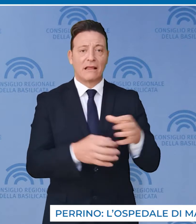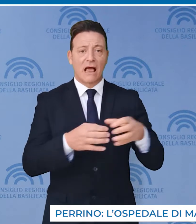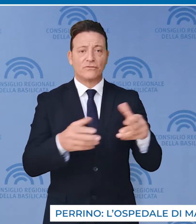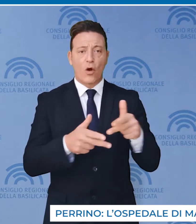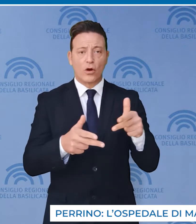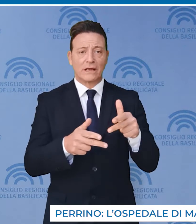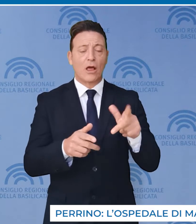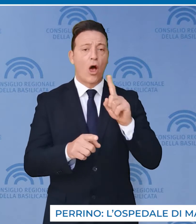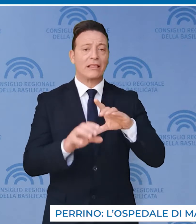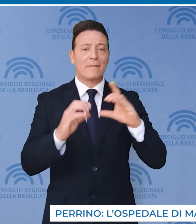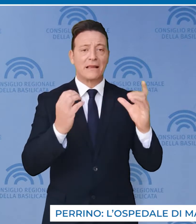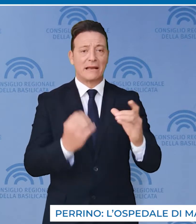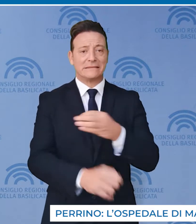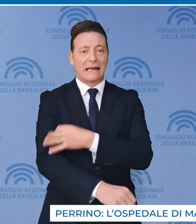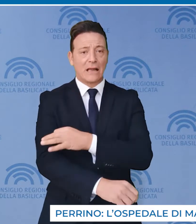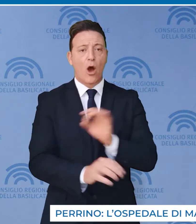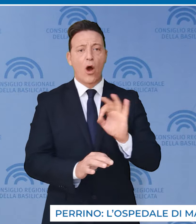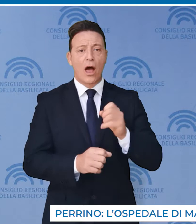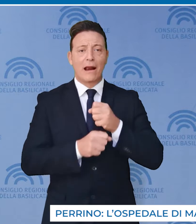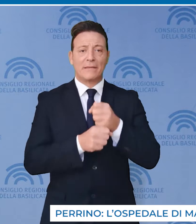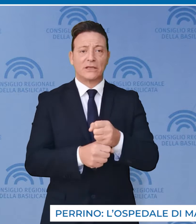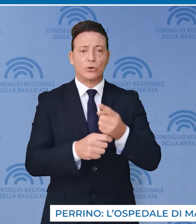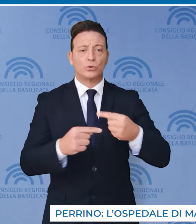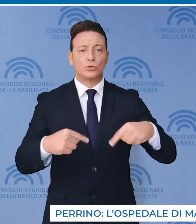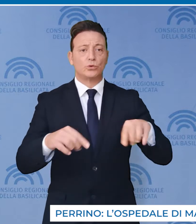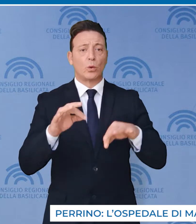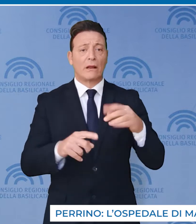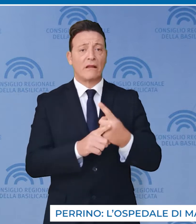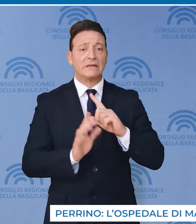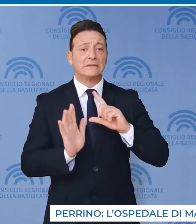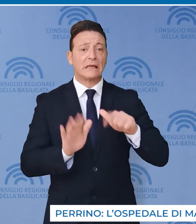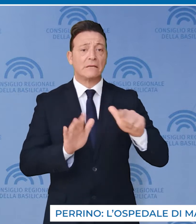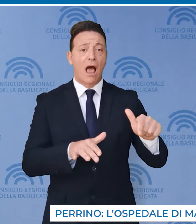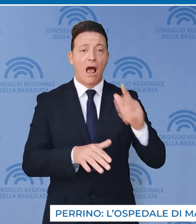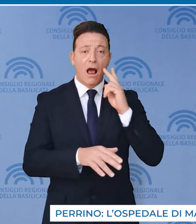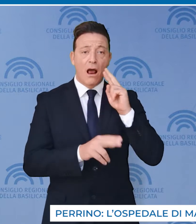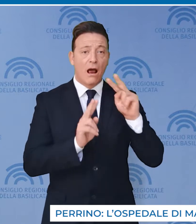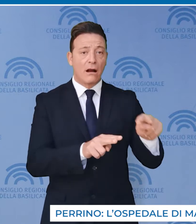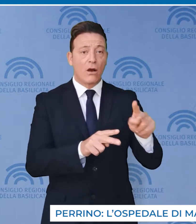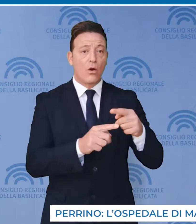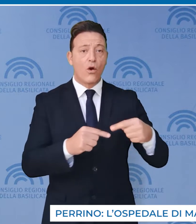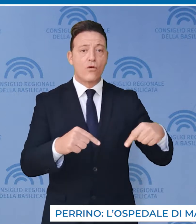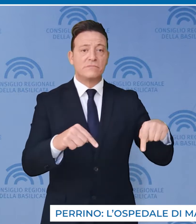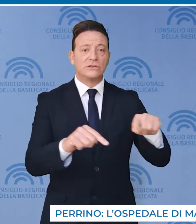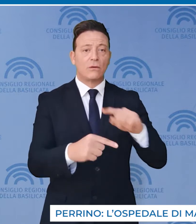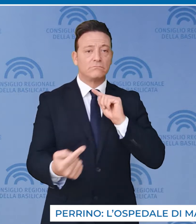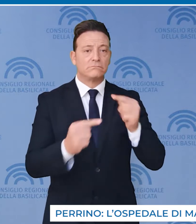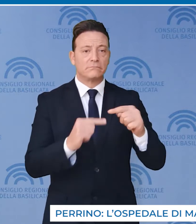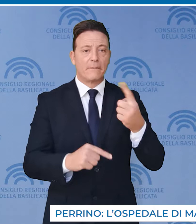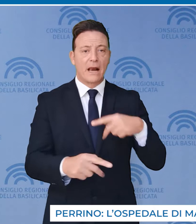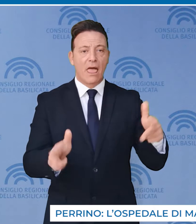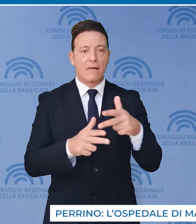Sanità o rappresentante della Giunta vada settimanalmente a fare il punto in commissione sulla